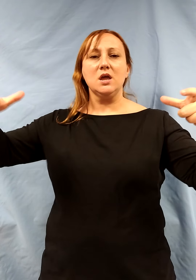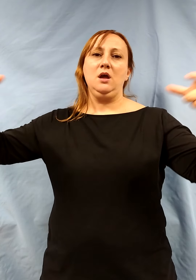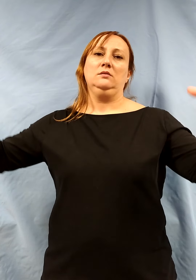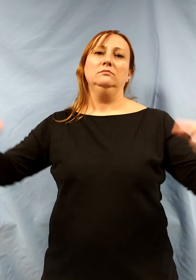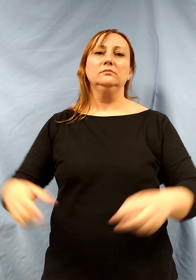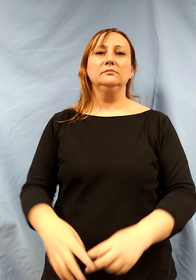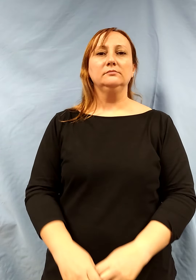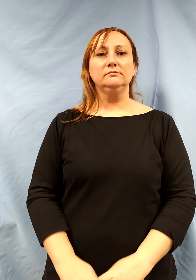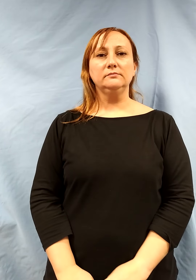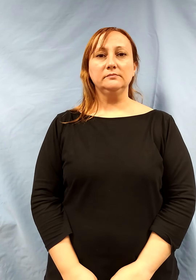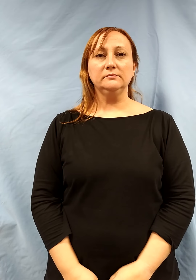¡Vamos! ¡Gracias!